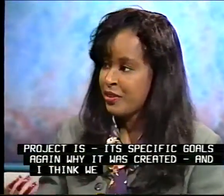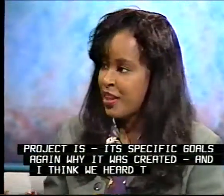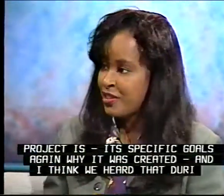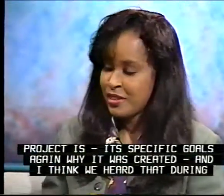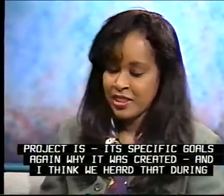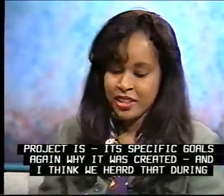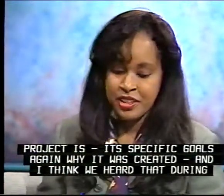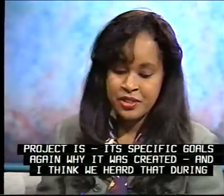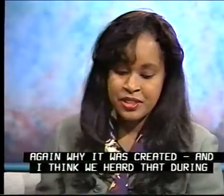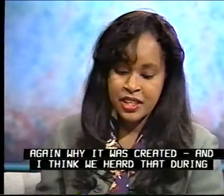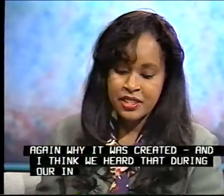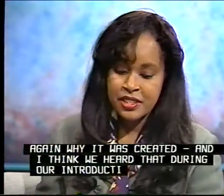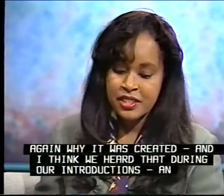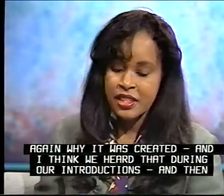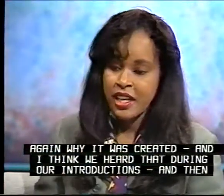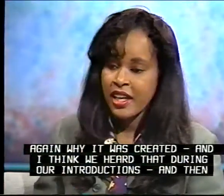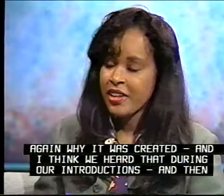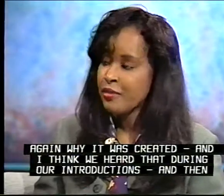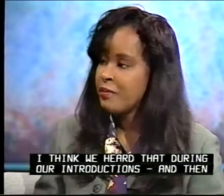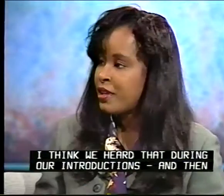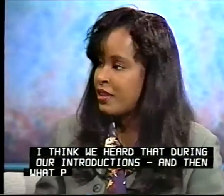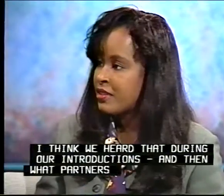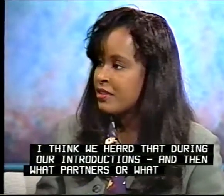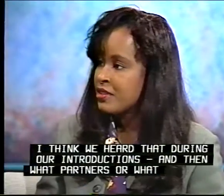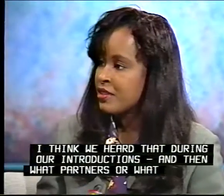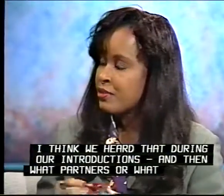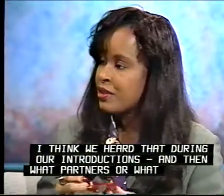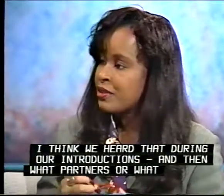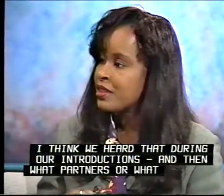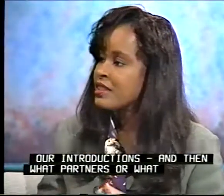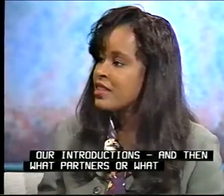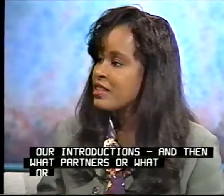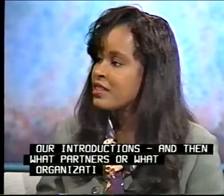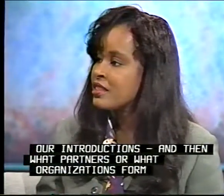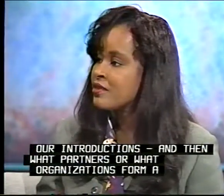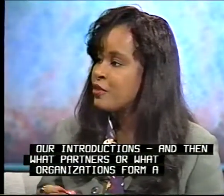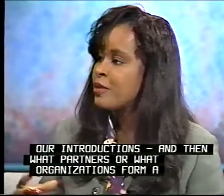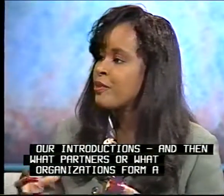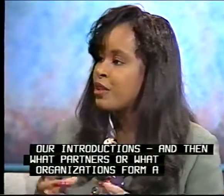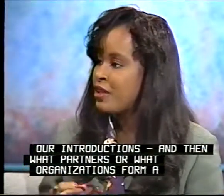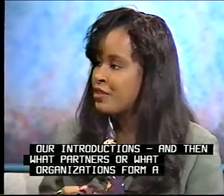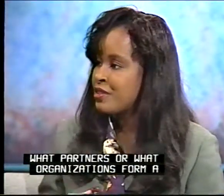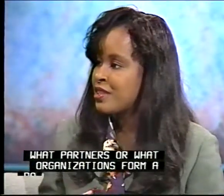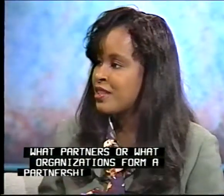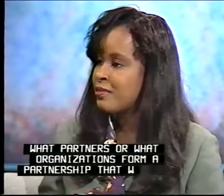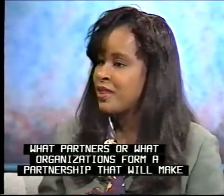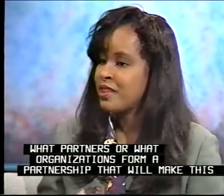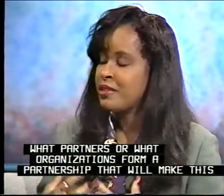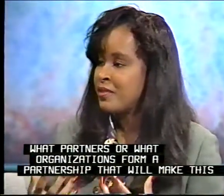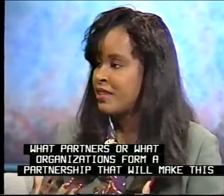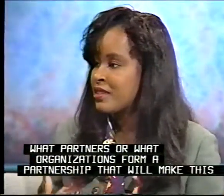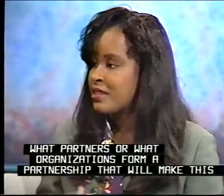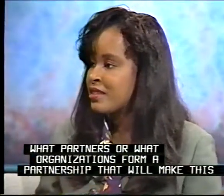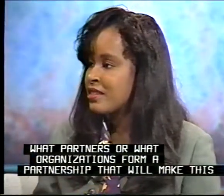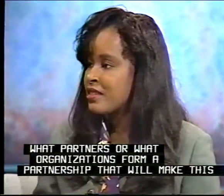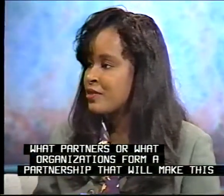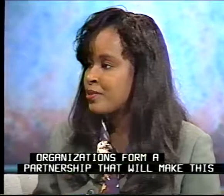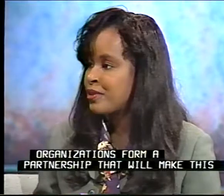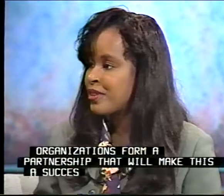that during our introductions, and then what partners or what organizations form the partnership that will make this a successful program?